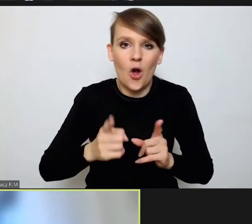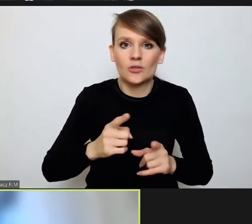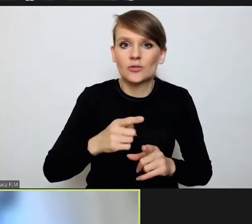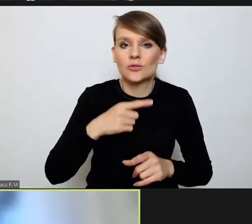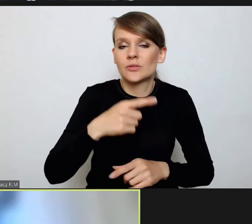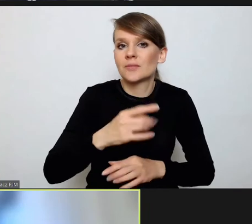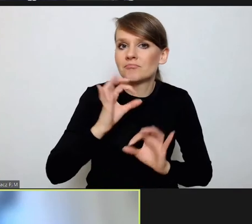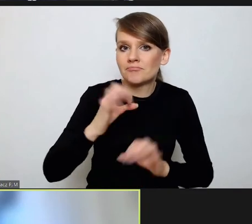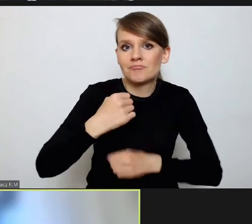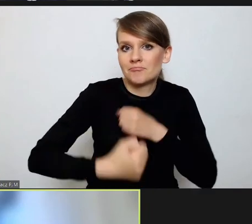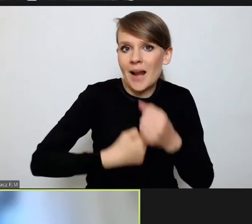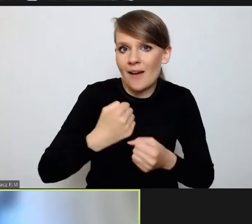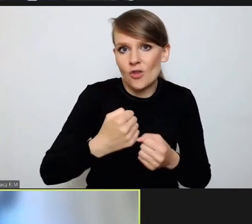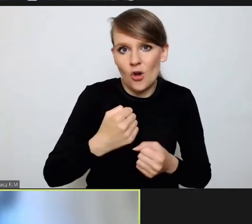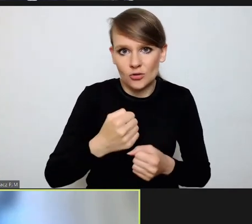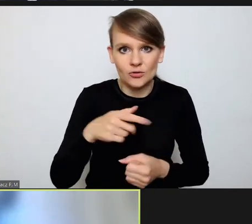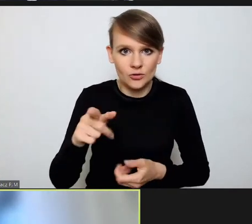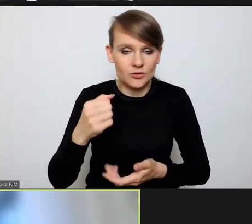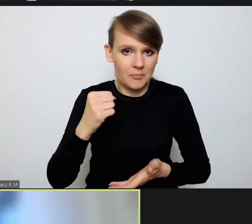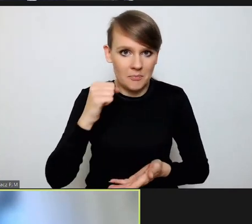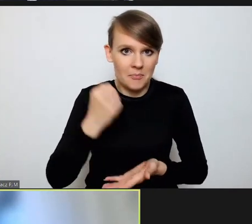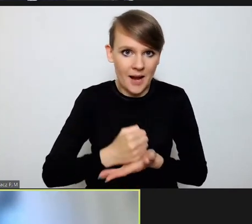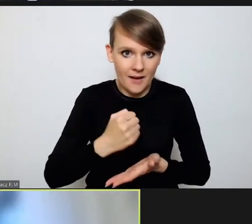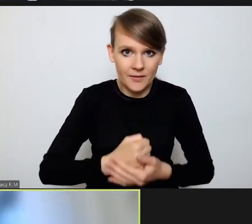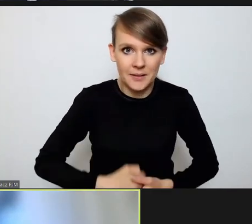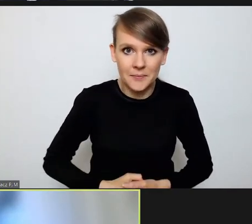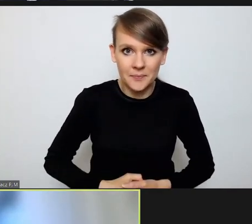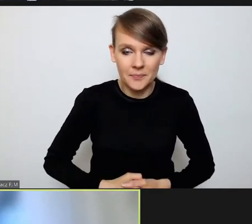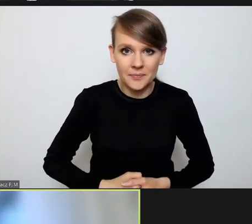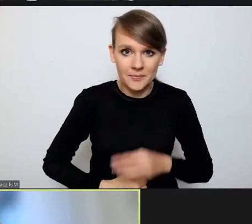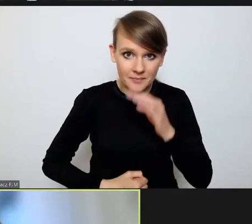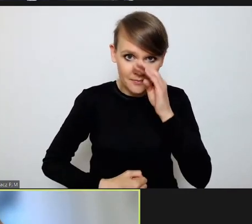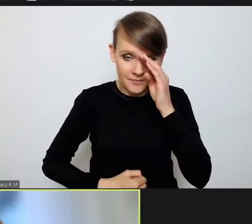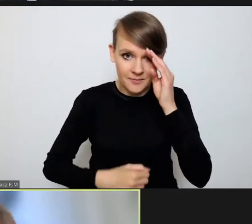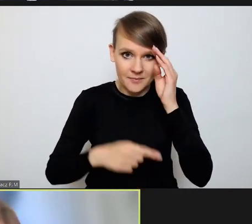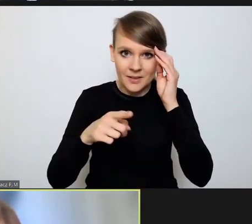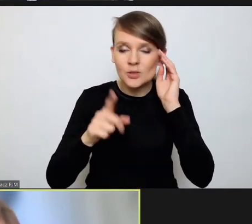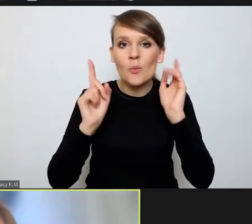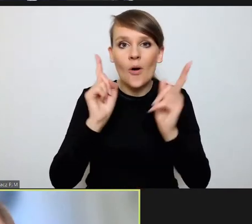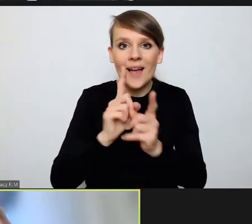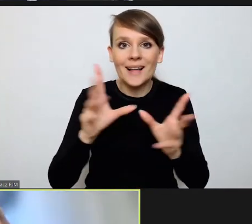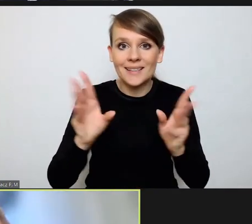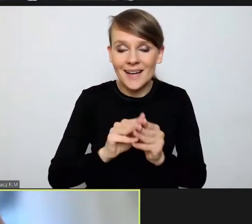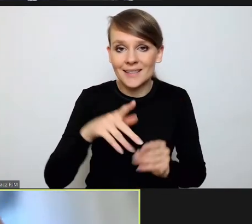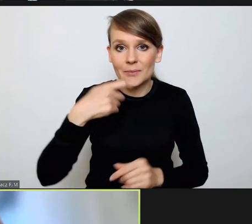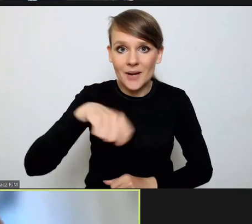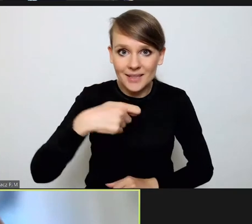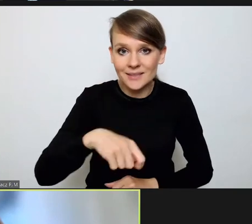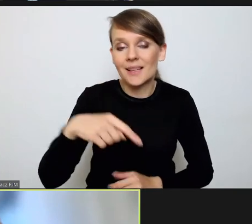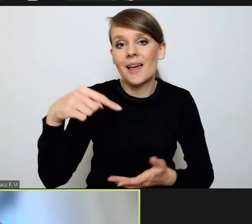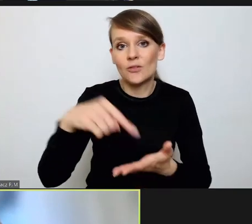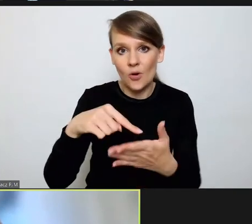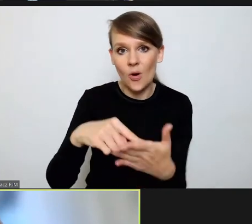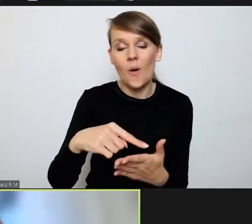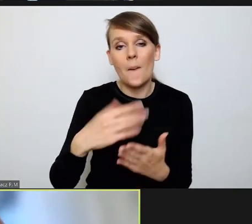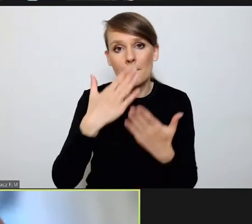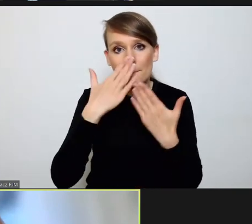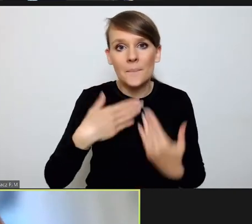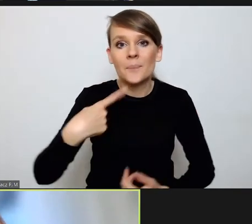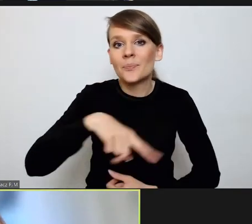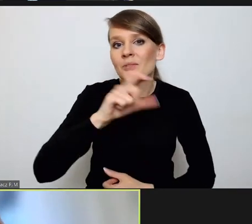postępowania. A ponieważ spotkanie z panem prezydentem dotyczyć ma też tego, czego możemy się nauczyć, dowiedzieć z